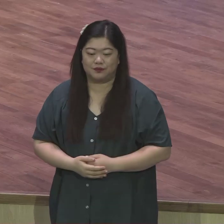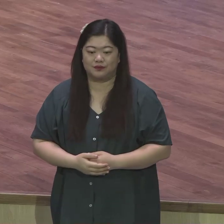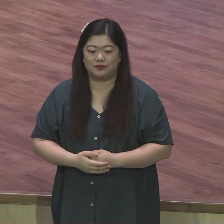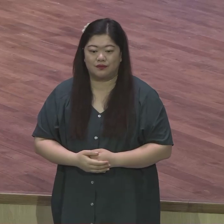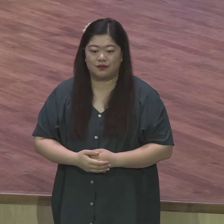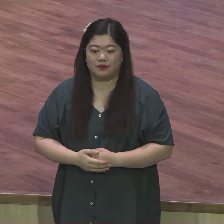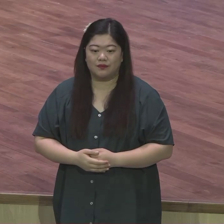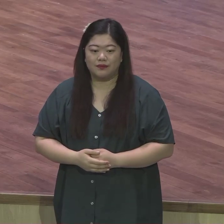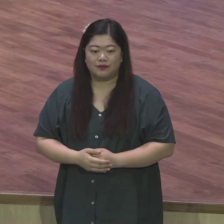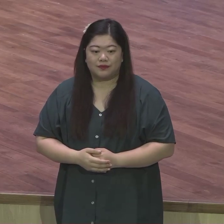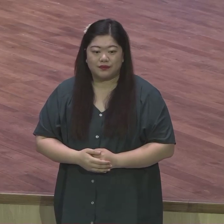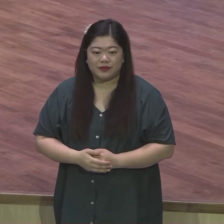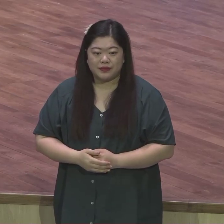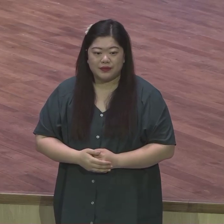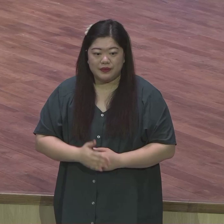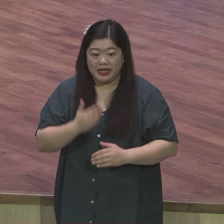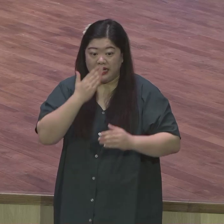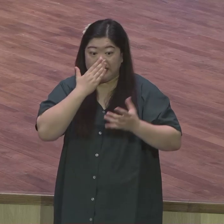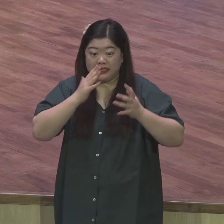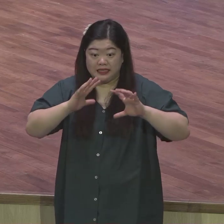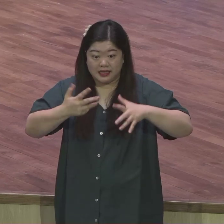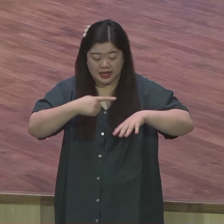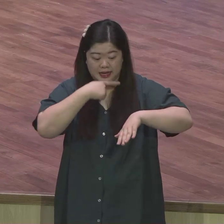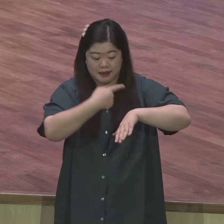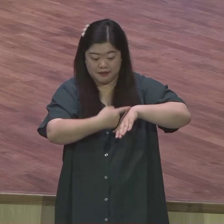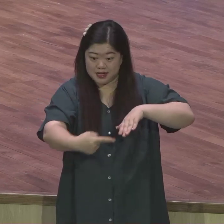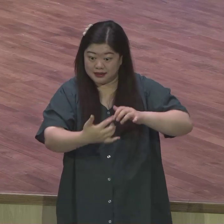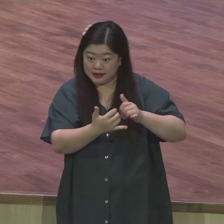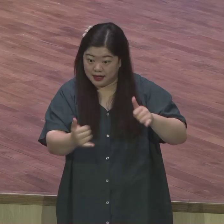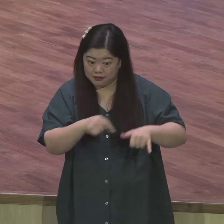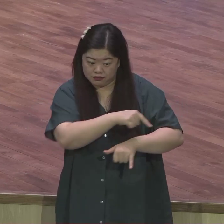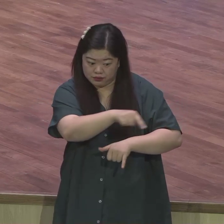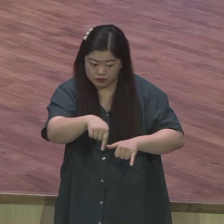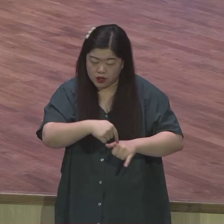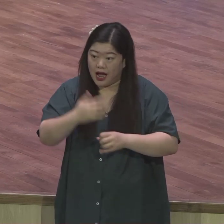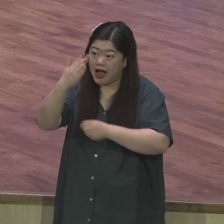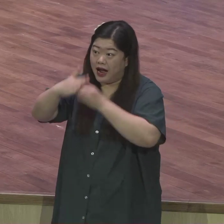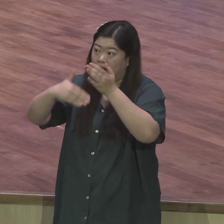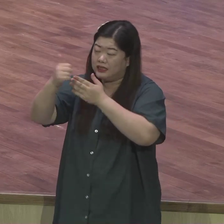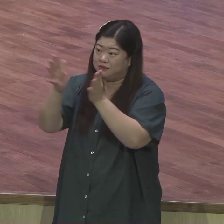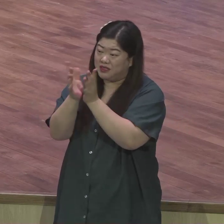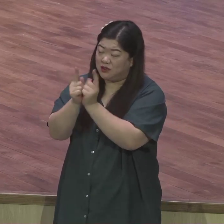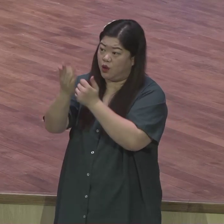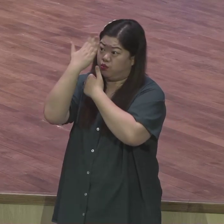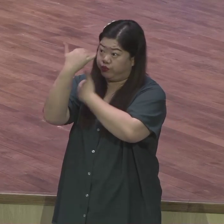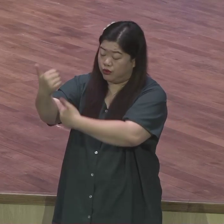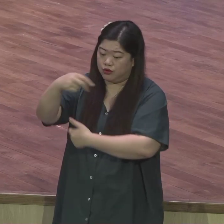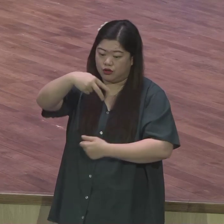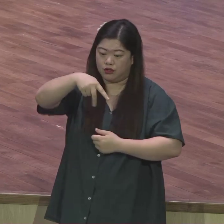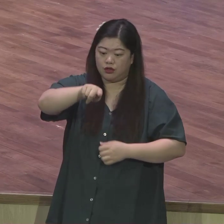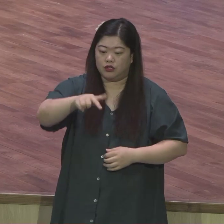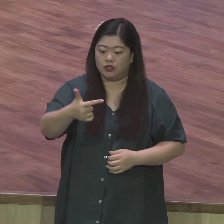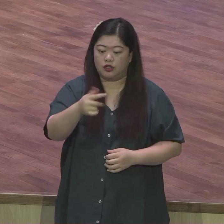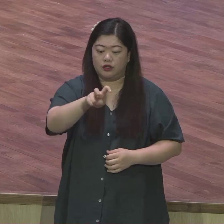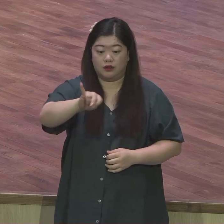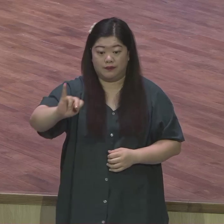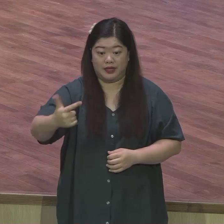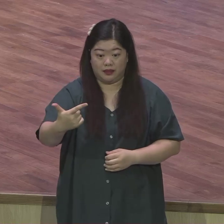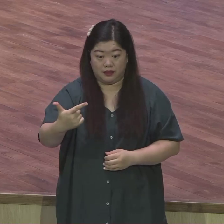이스라엘 백성들은 이렇게 선민이 되었을 뿐만 아니라 특권을 받은 민족이었어요